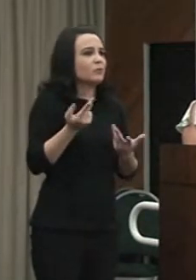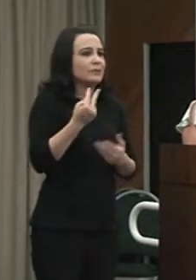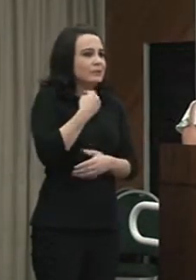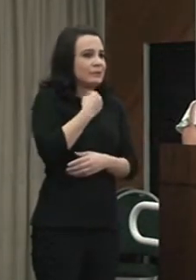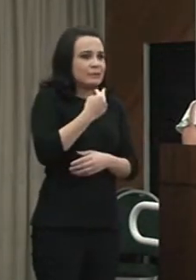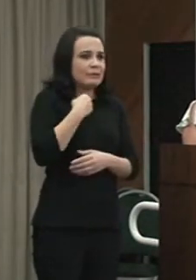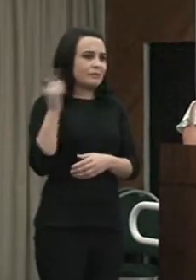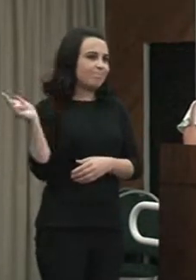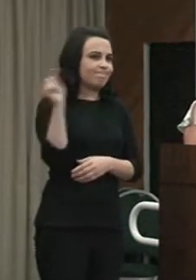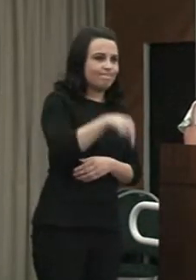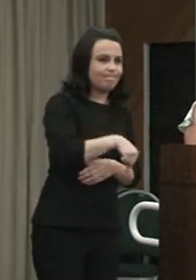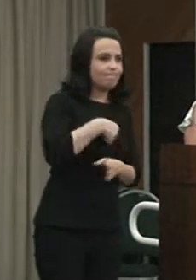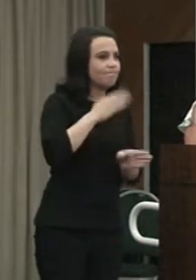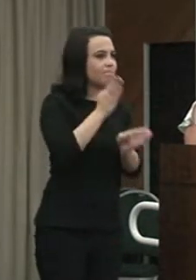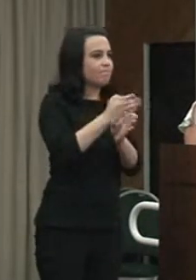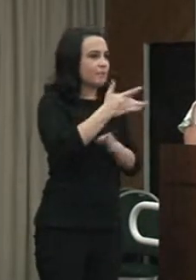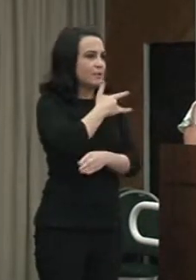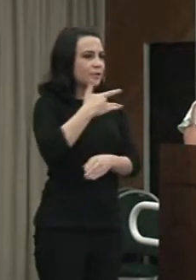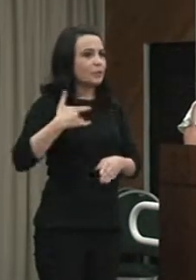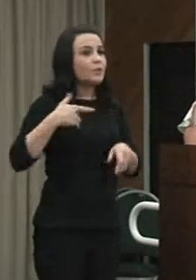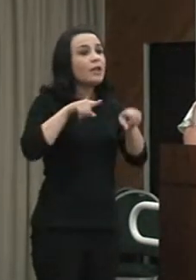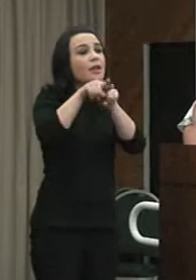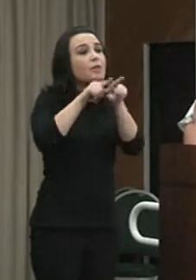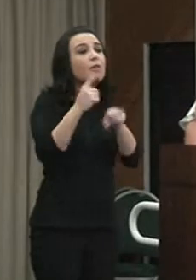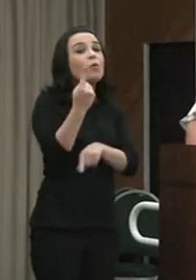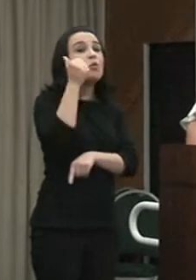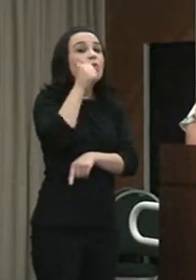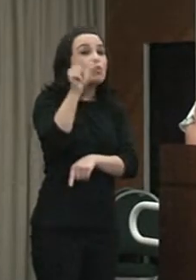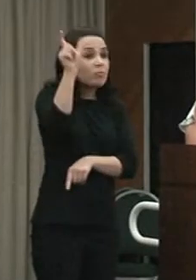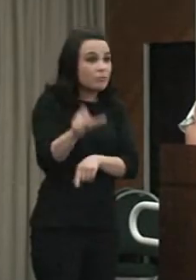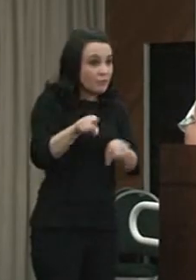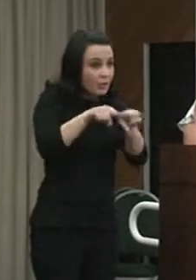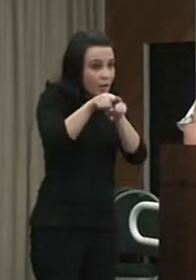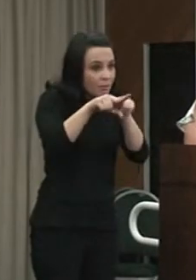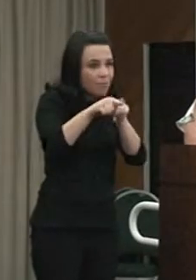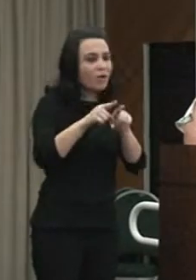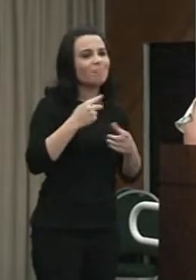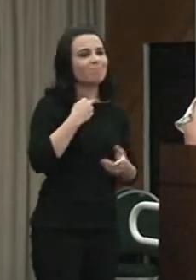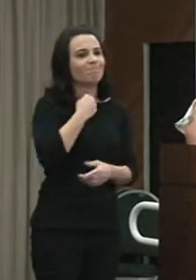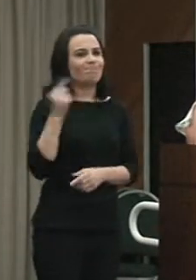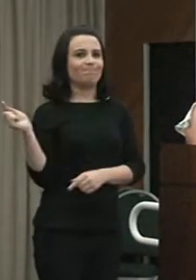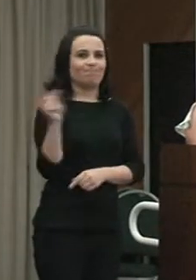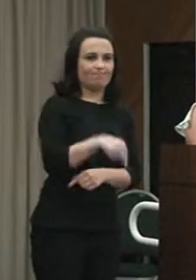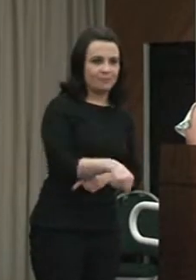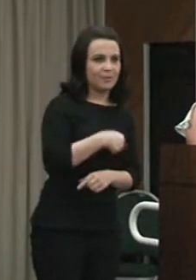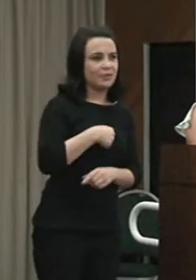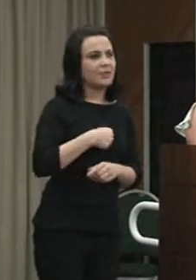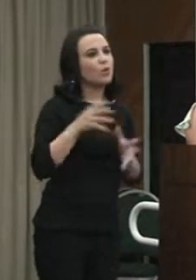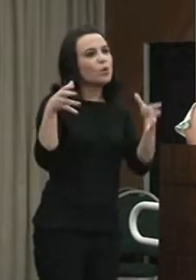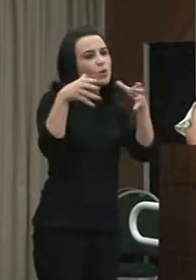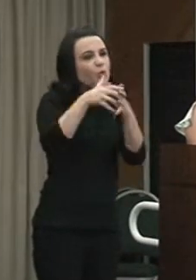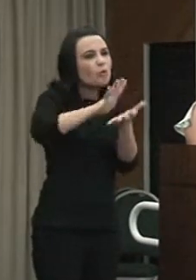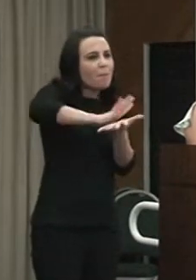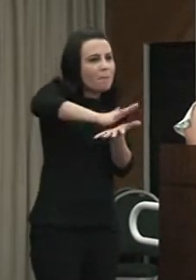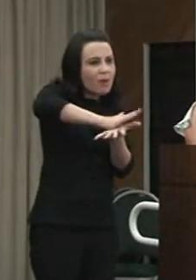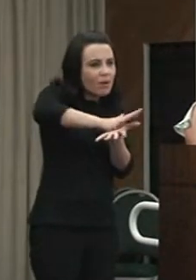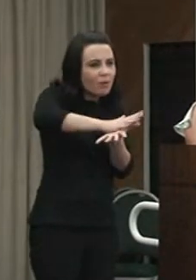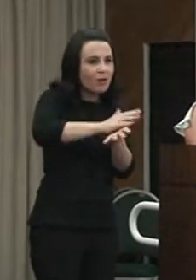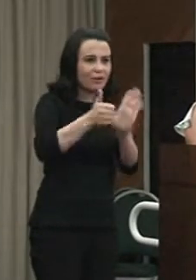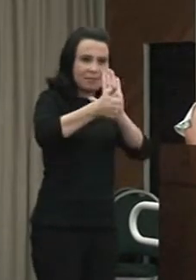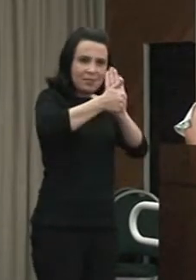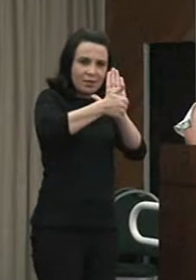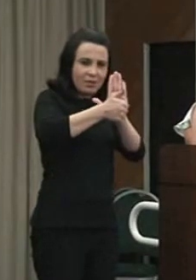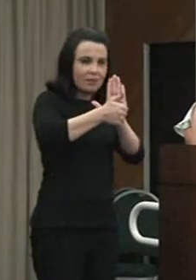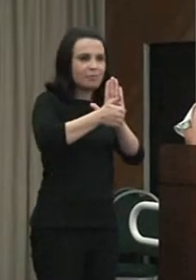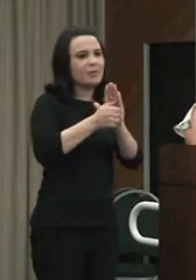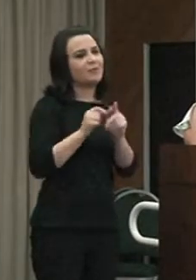puderam ver o motivo de saúde da irmã de um dos componentes. Então, eu chamo aqui para os